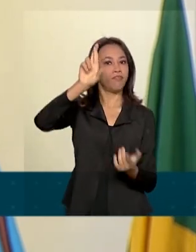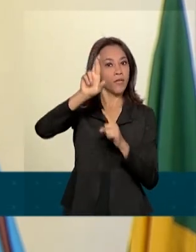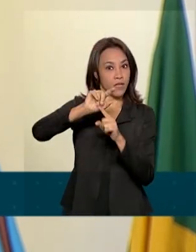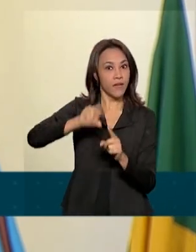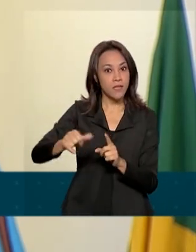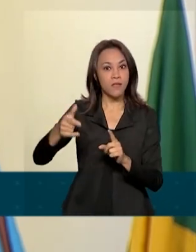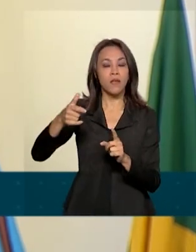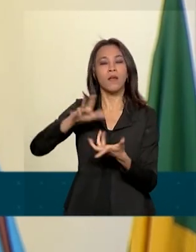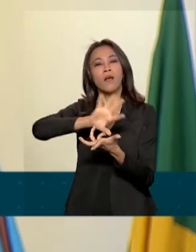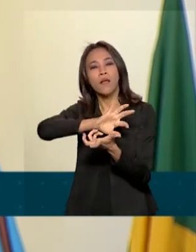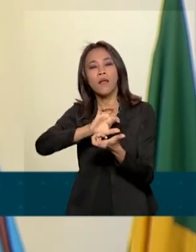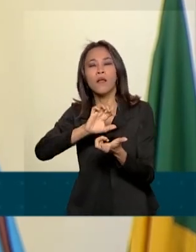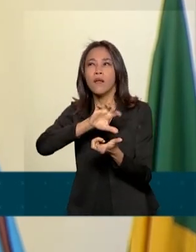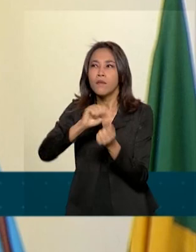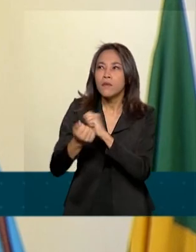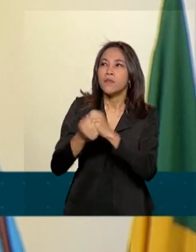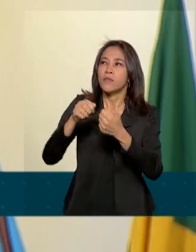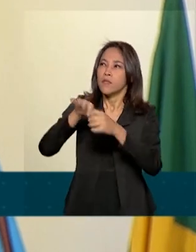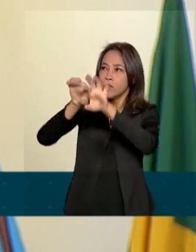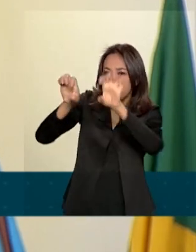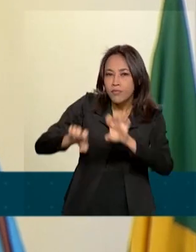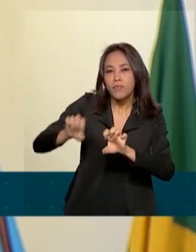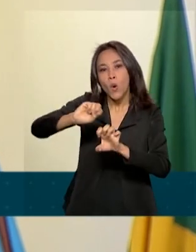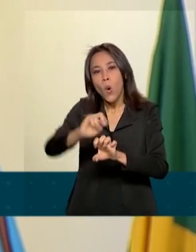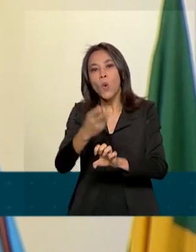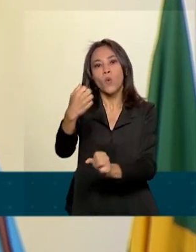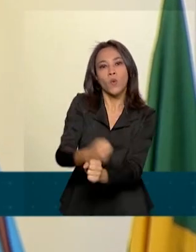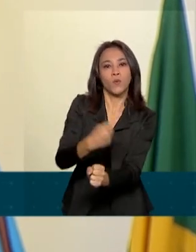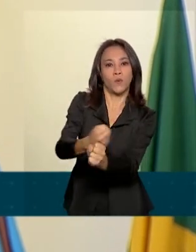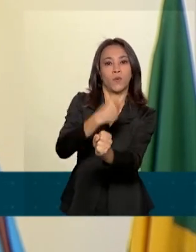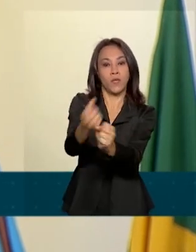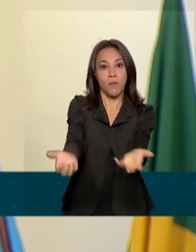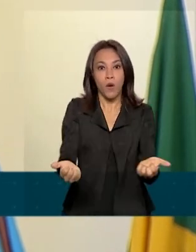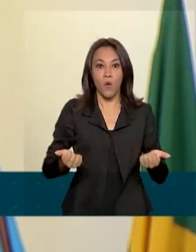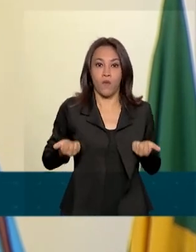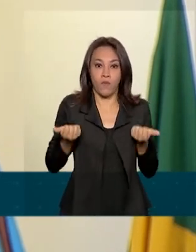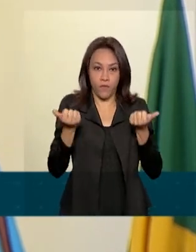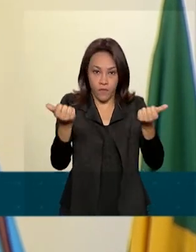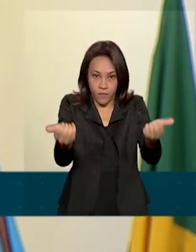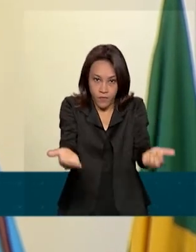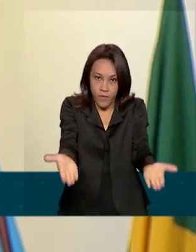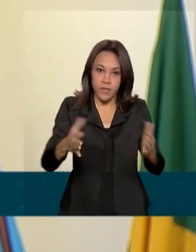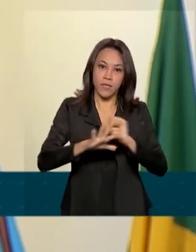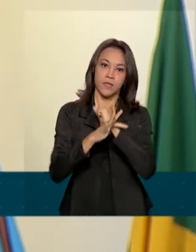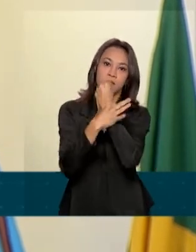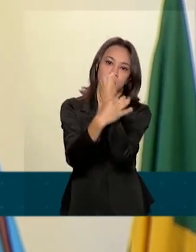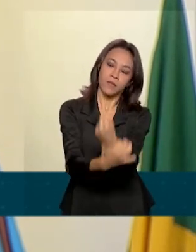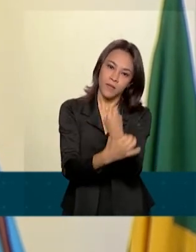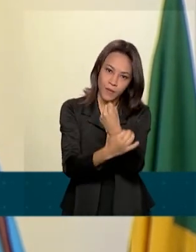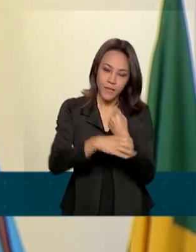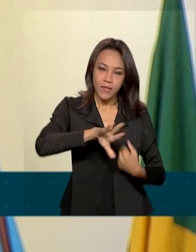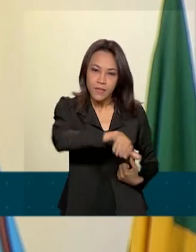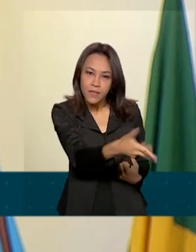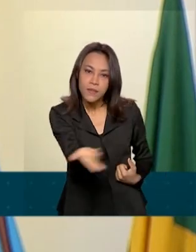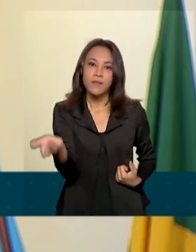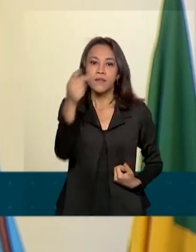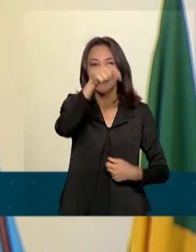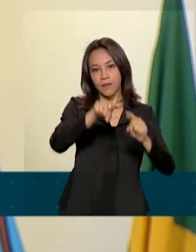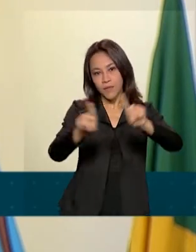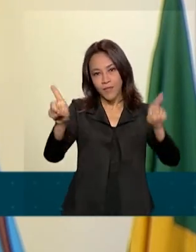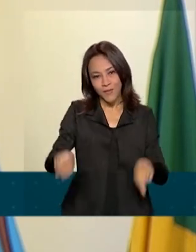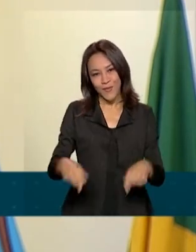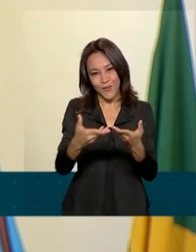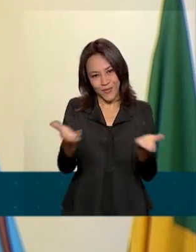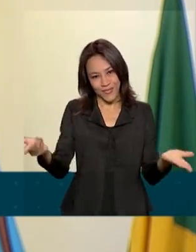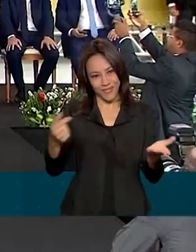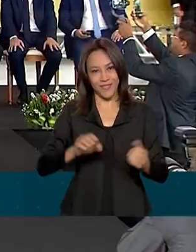remodeladas, revitalizadas ou construídas para oferecer segurança e conforto a servidores e usuários